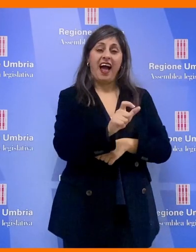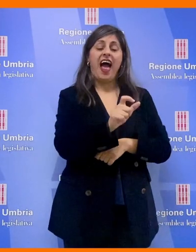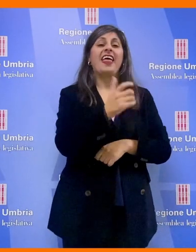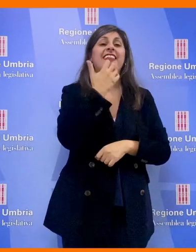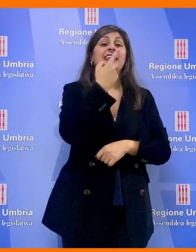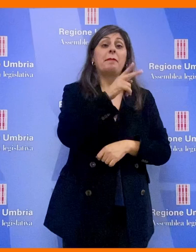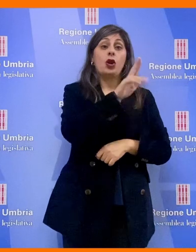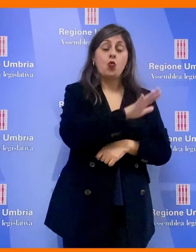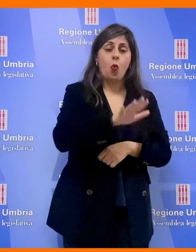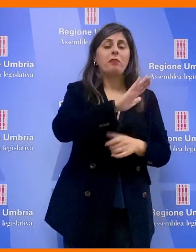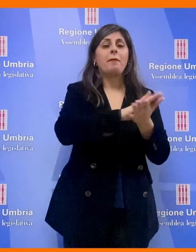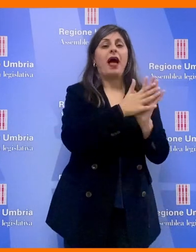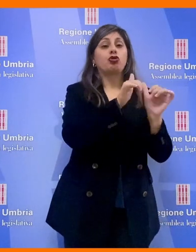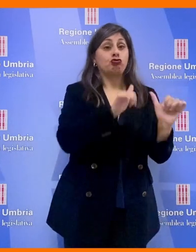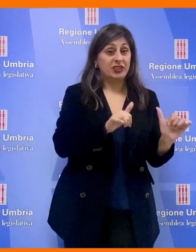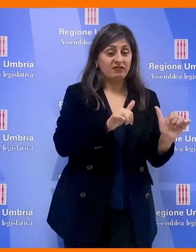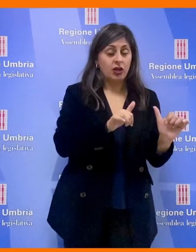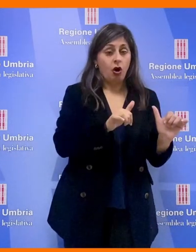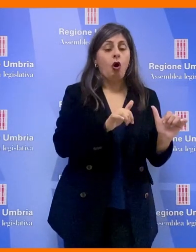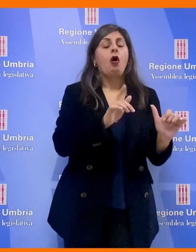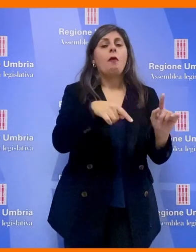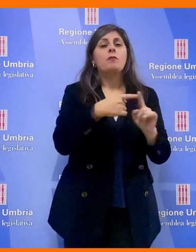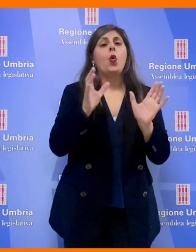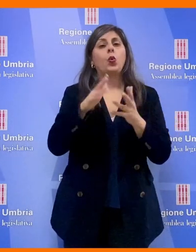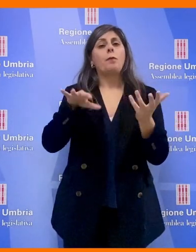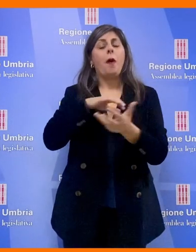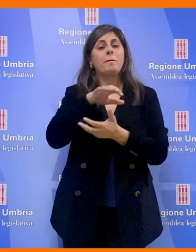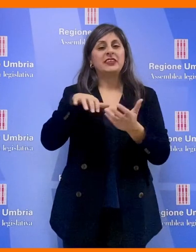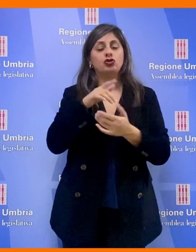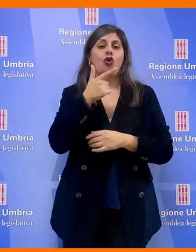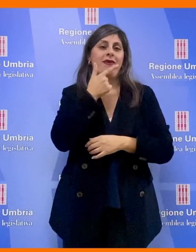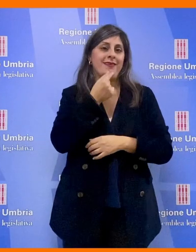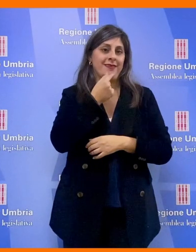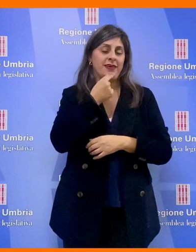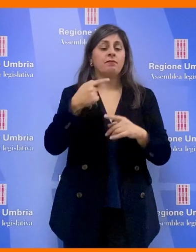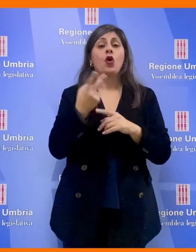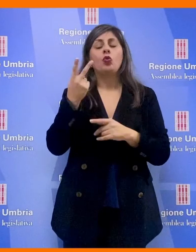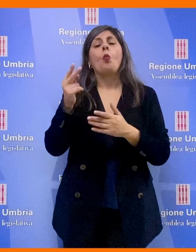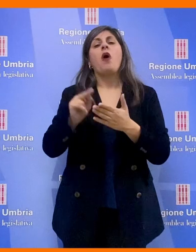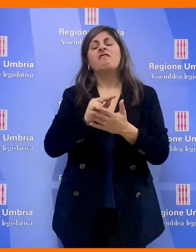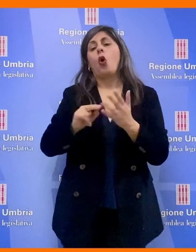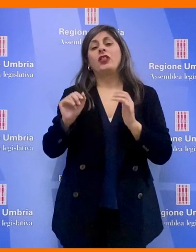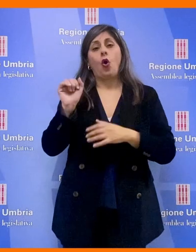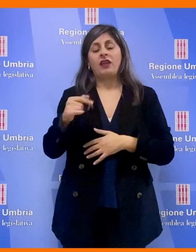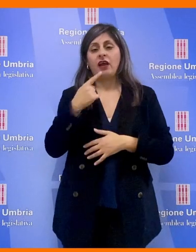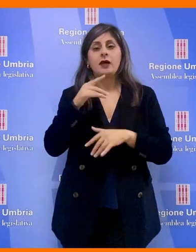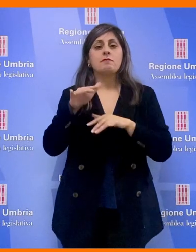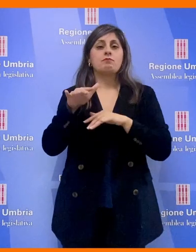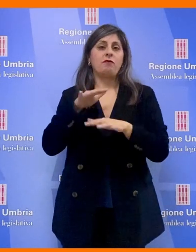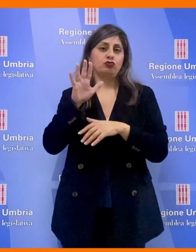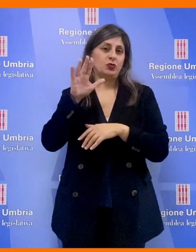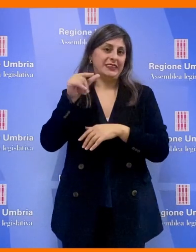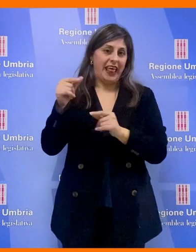per l'Umbria, Patto Civico e per il gruppo misto Daniele Nicchi, due voti contrari quelli di Movimento 5